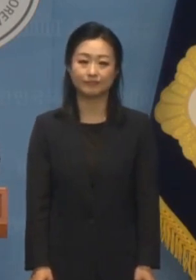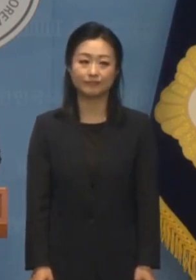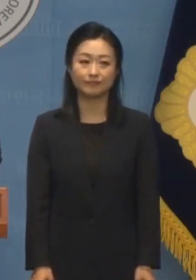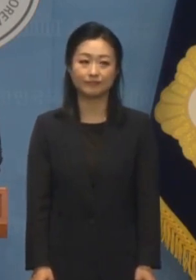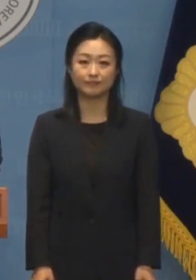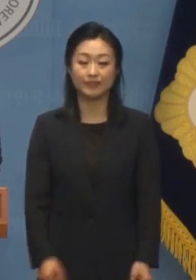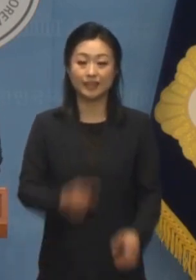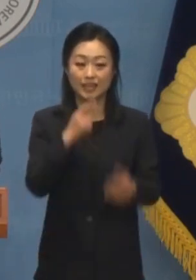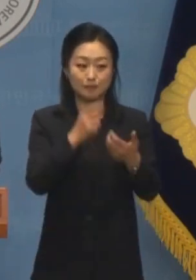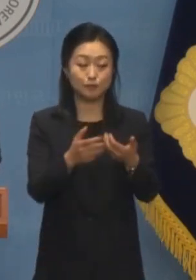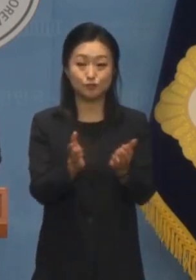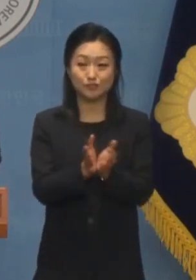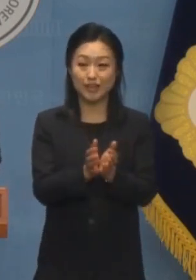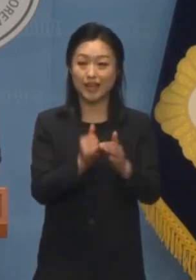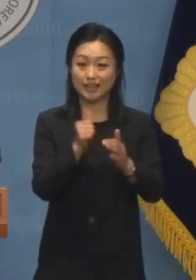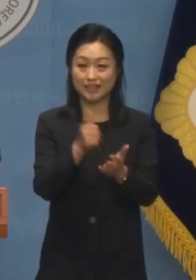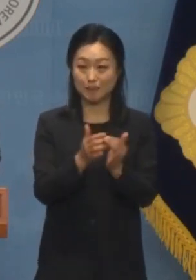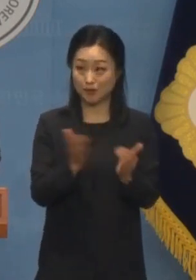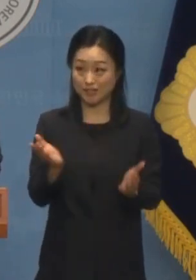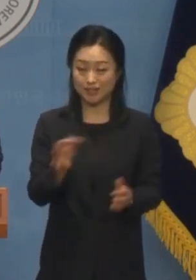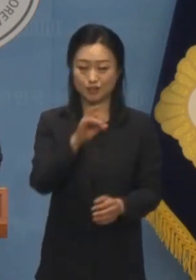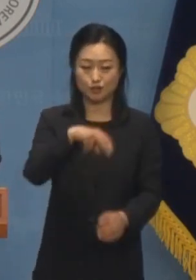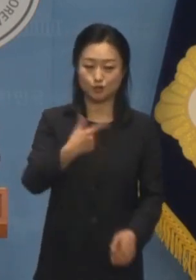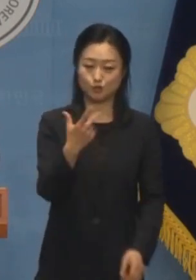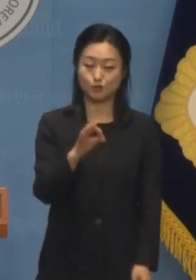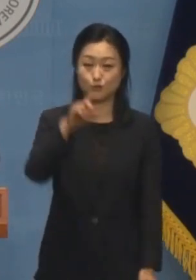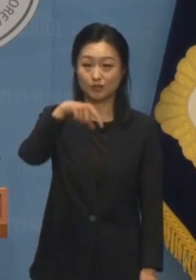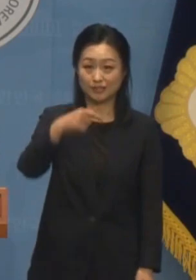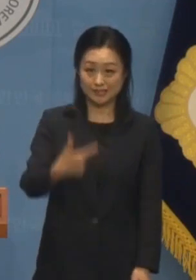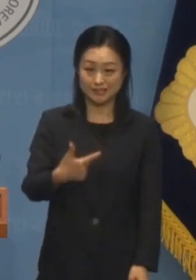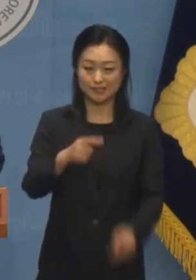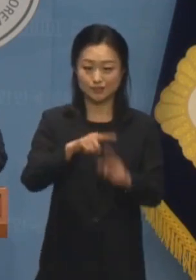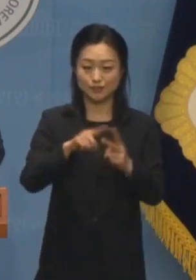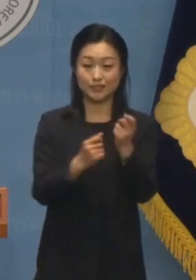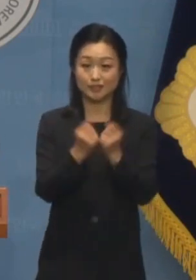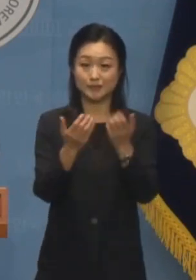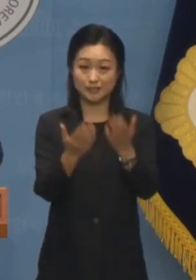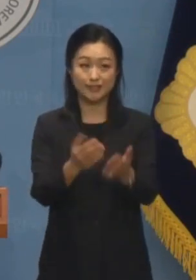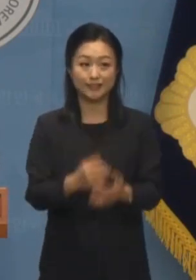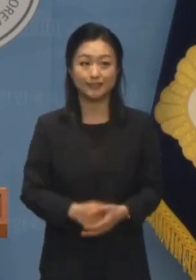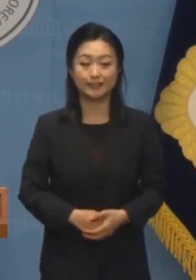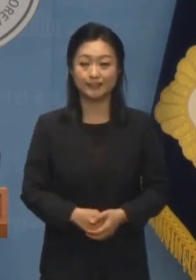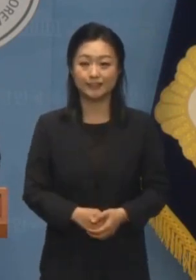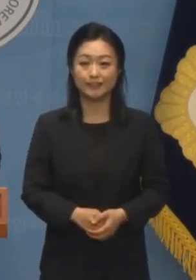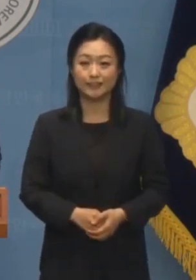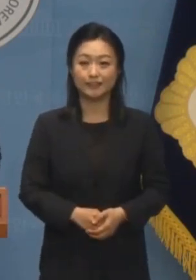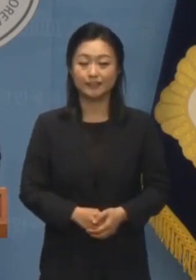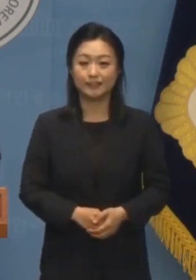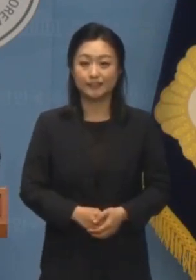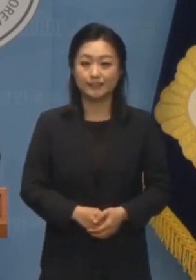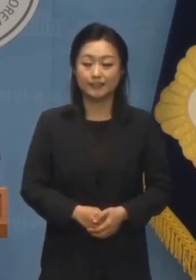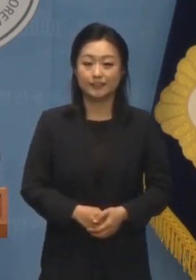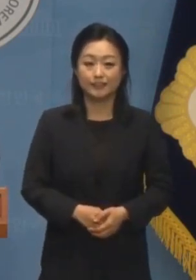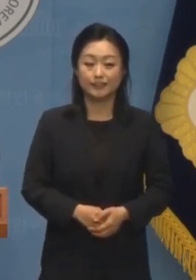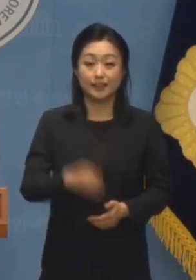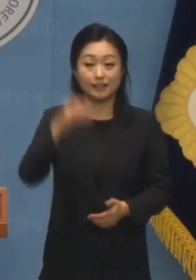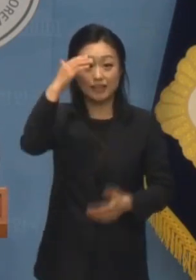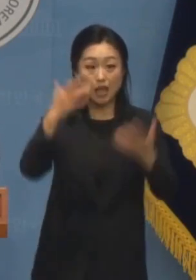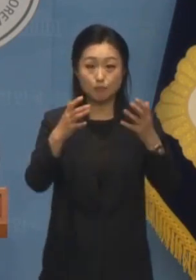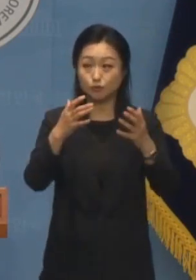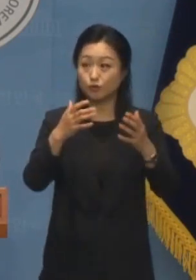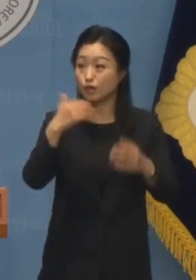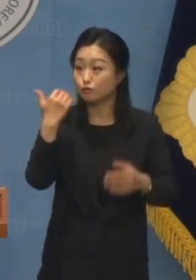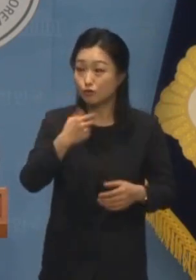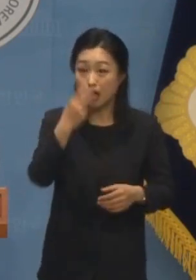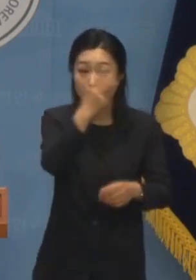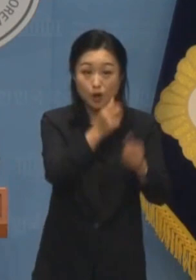더불어민주당 원내대변인 윤종군입니다 두꺼운 브리핑 하도록 하겠습니다 누가 대한민국을